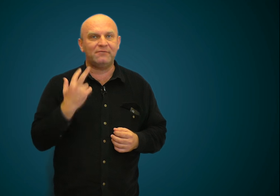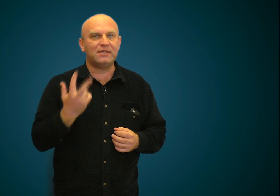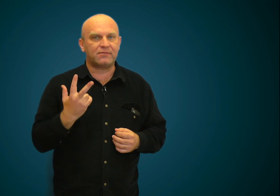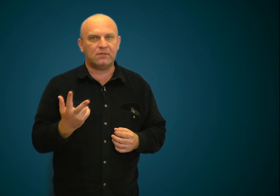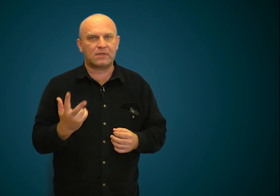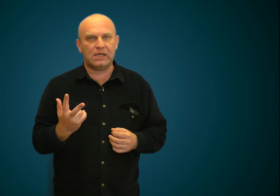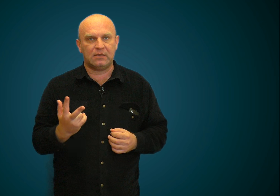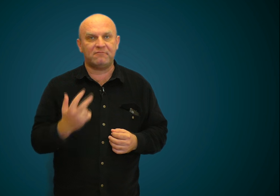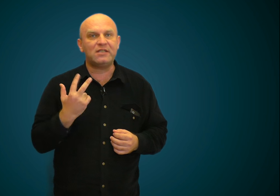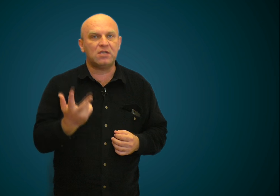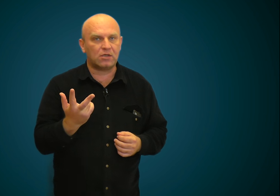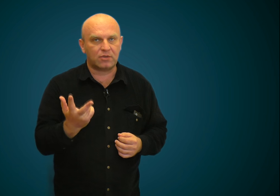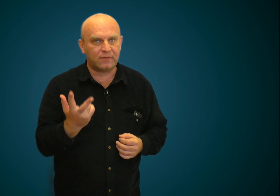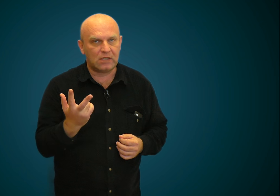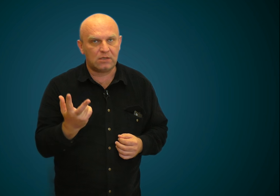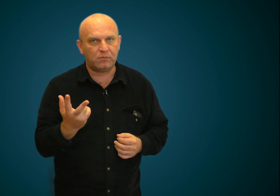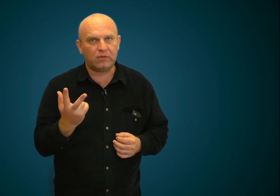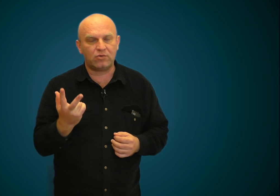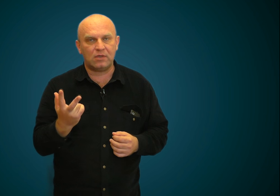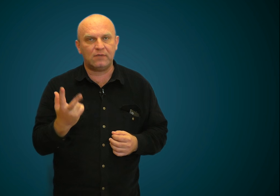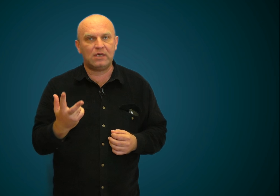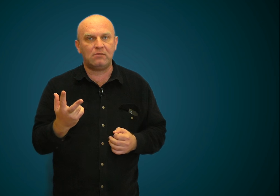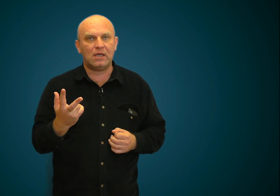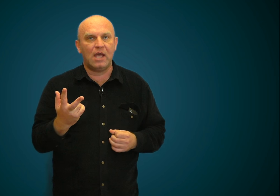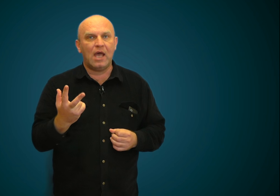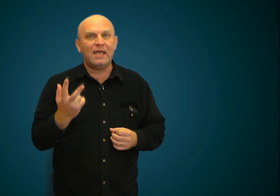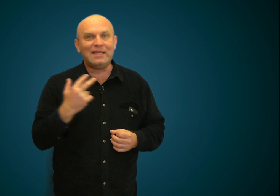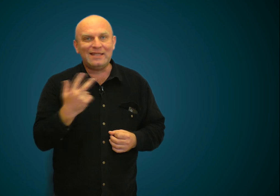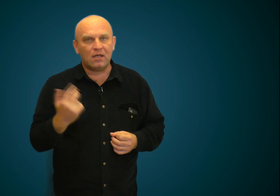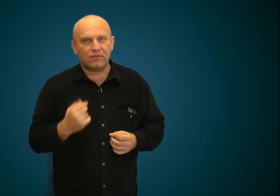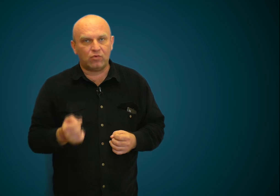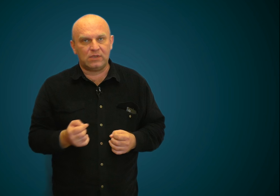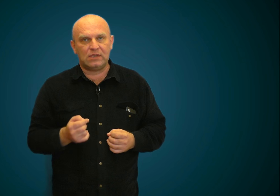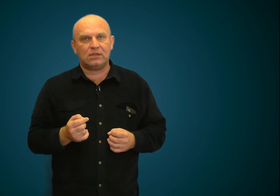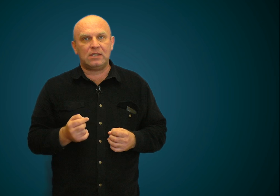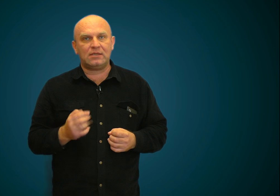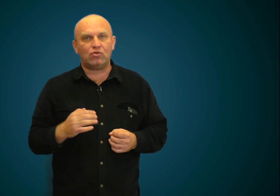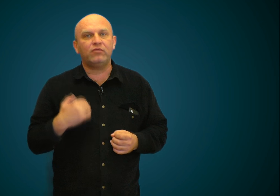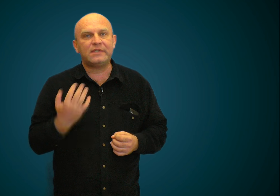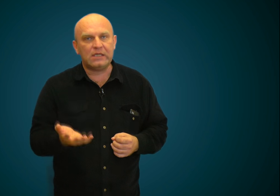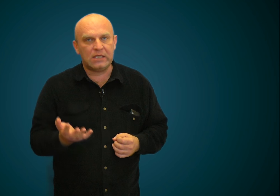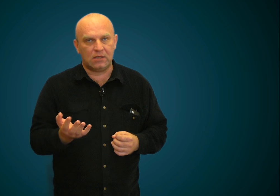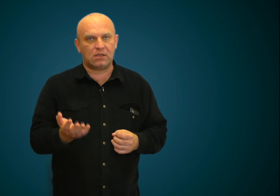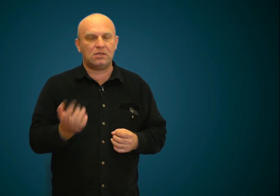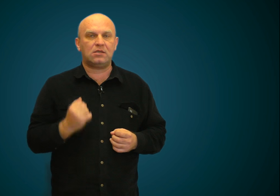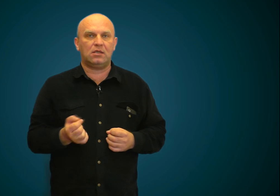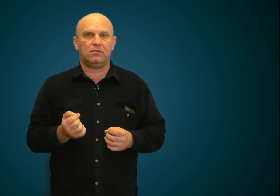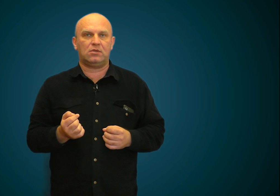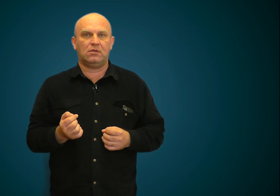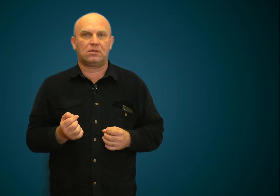вы своим взглядом выдерживаете положенное время и не отводите глаз, то вы сильнее энергетически этого человека.